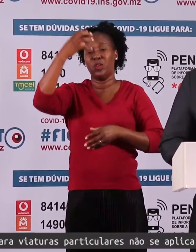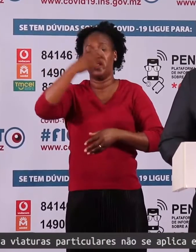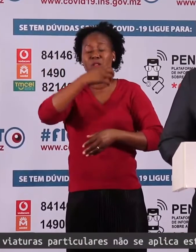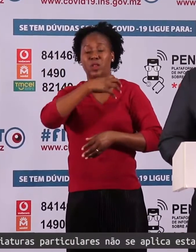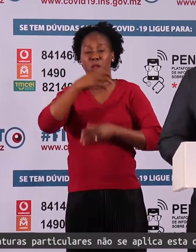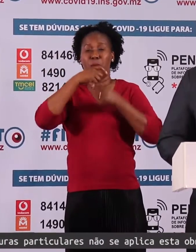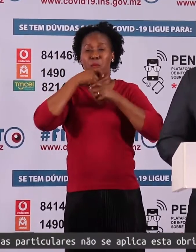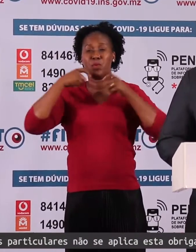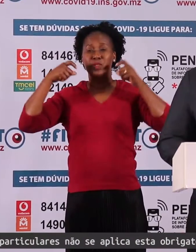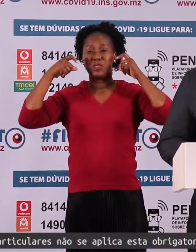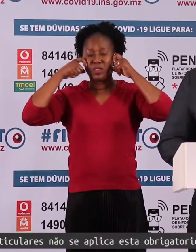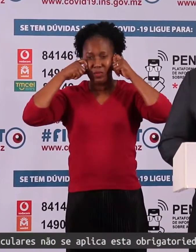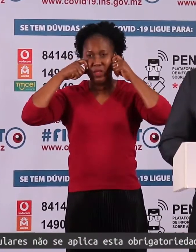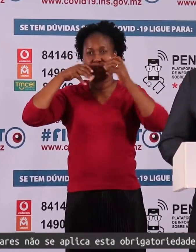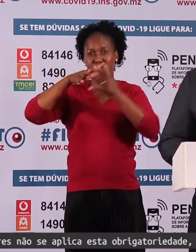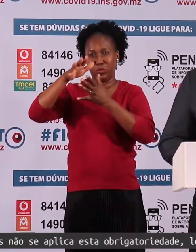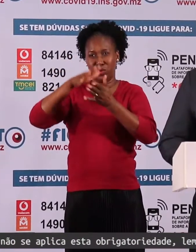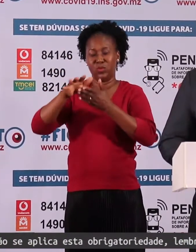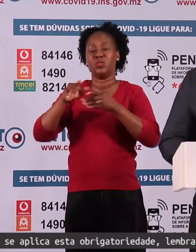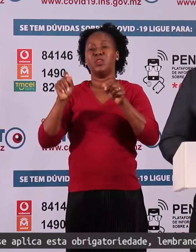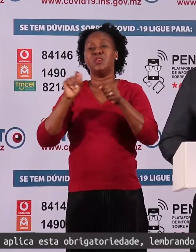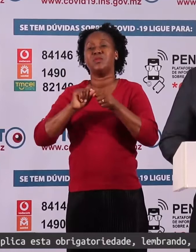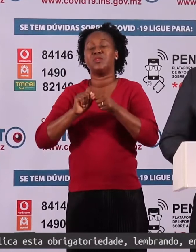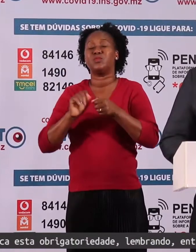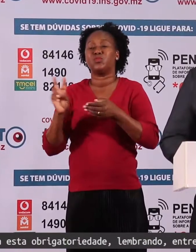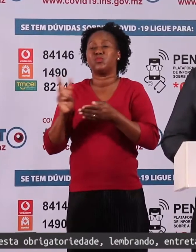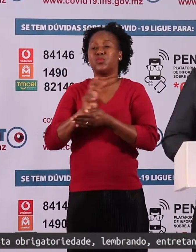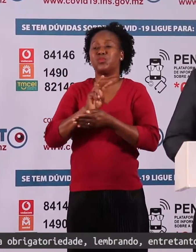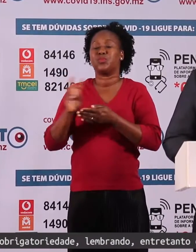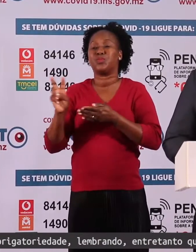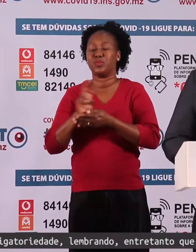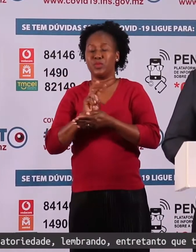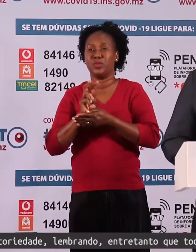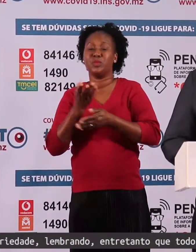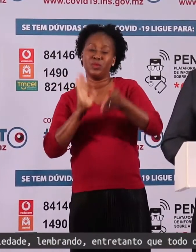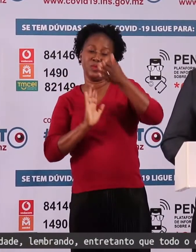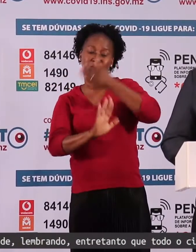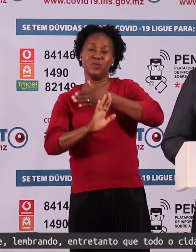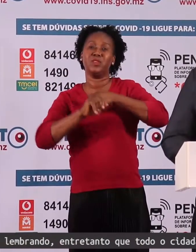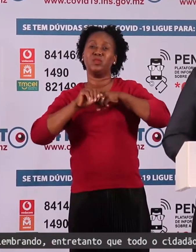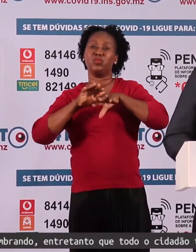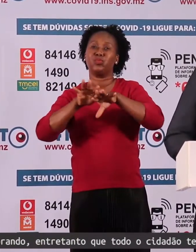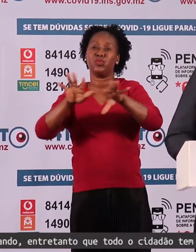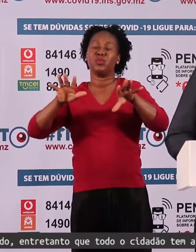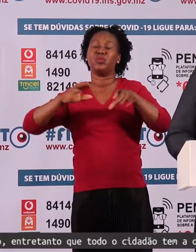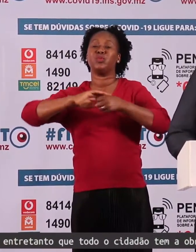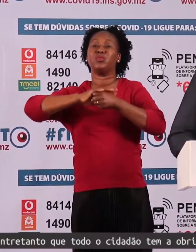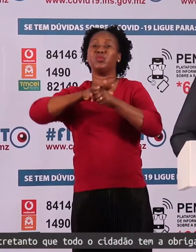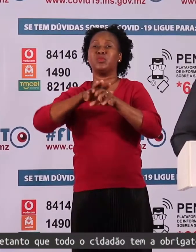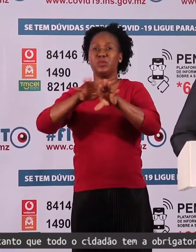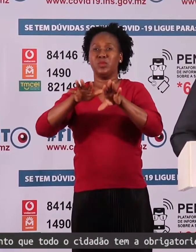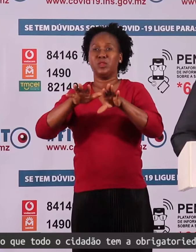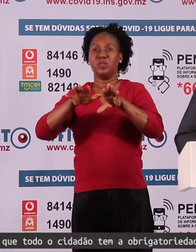colaborando com as autoridades de fiscalização para evitar a propagação do Covid-19 através do meio de